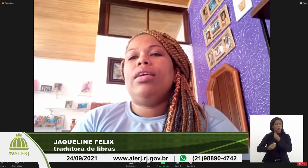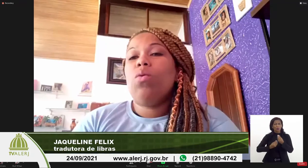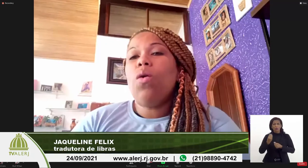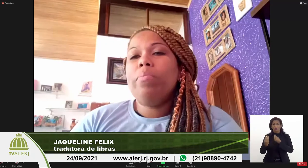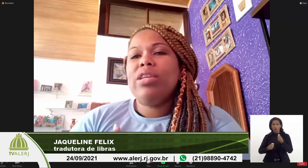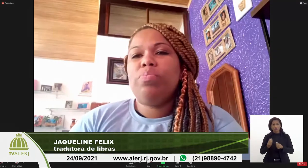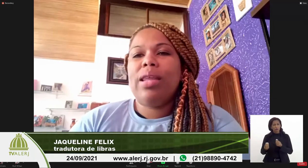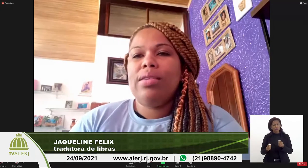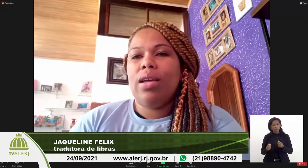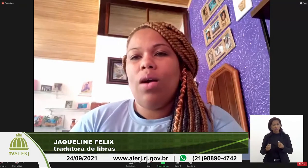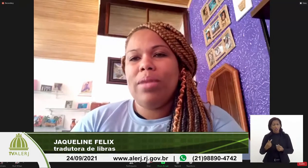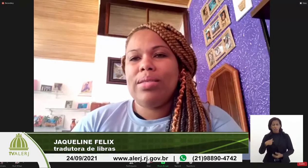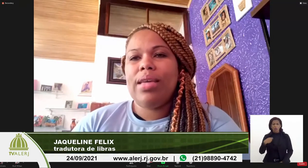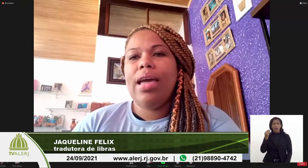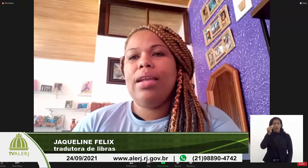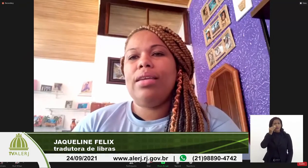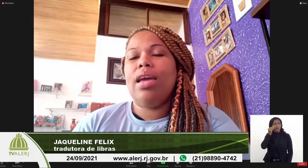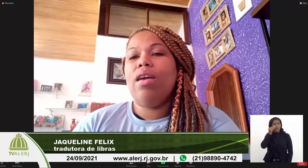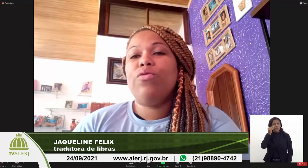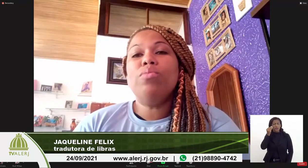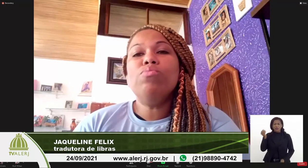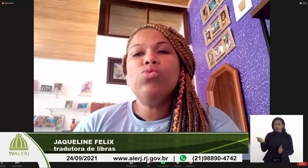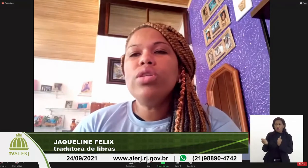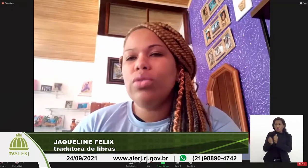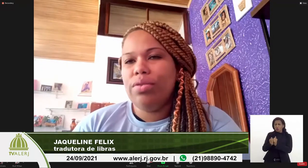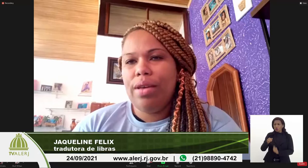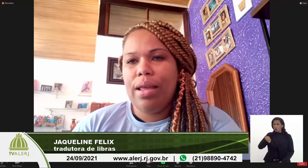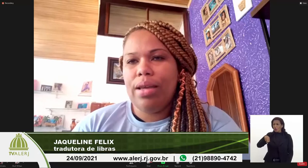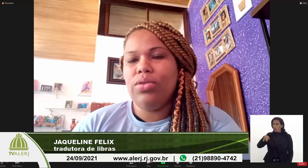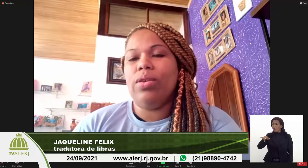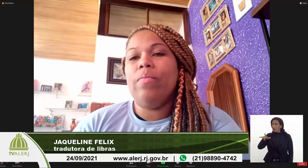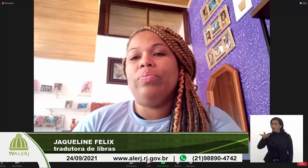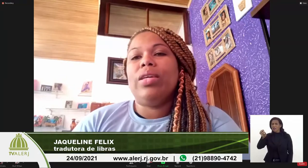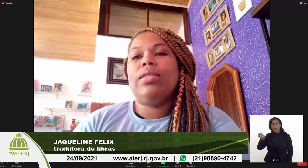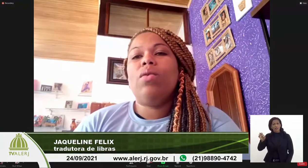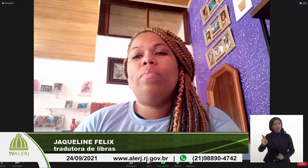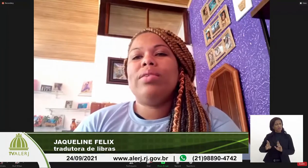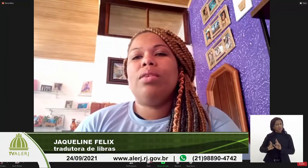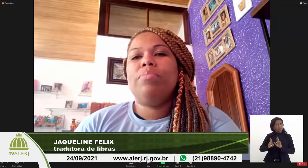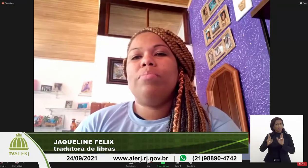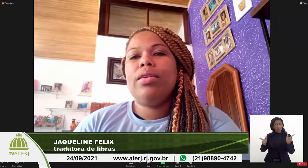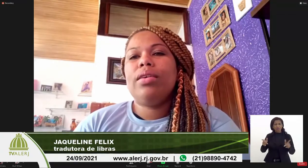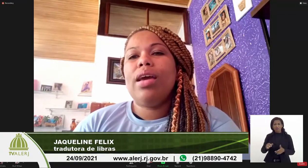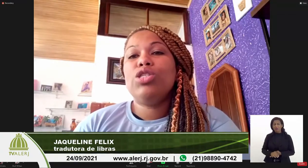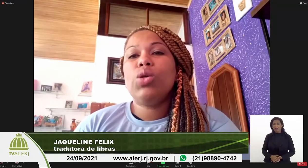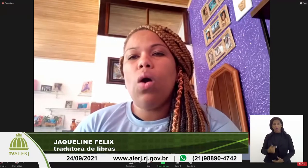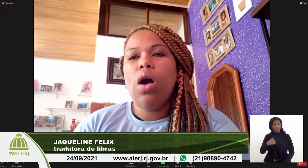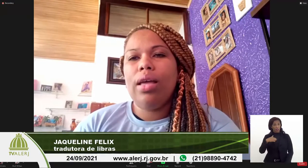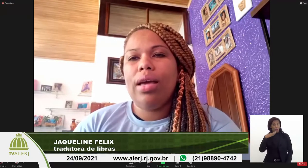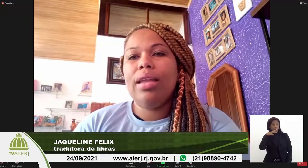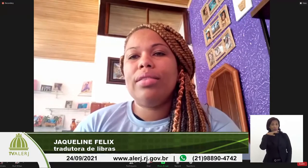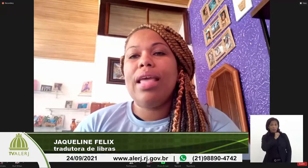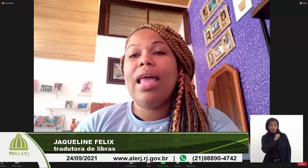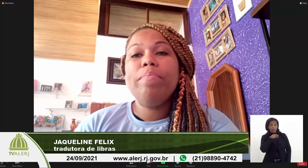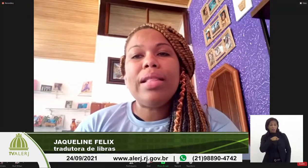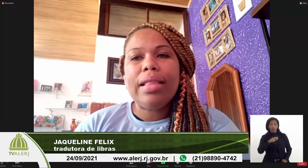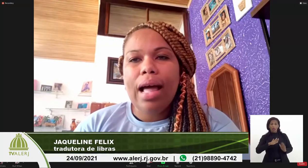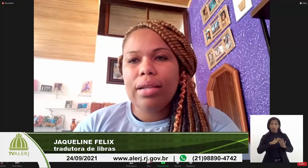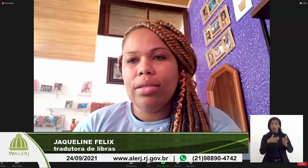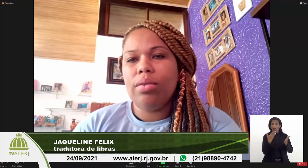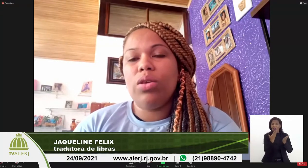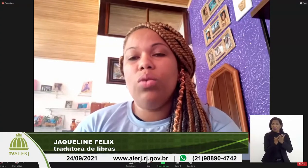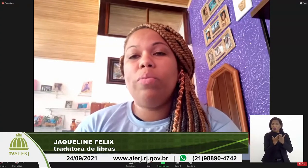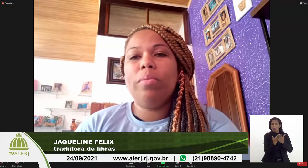E eu, com a minha experiência com a Marcele, foi muito diferente. Então, eu percebi que a escola, ela é